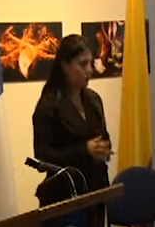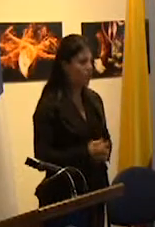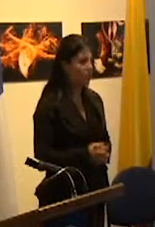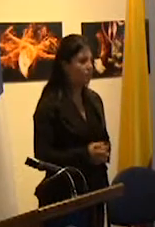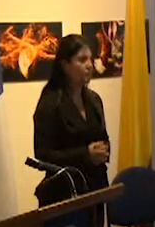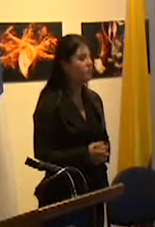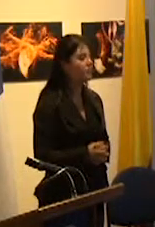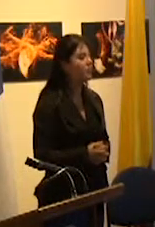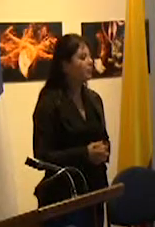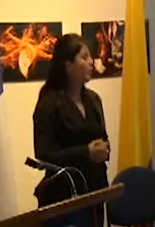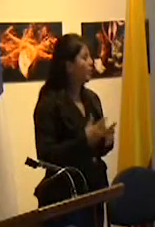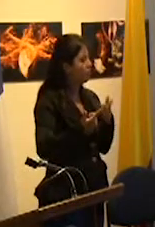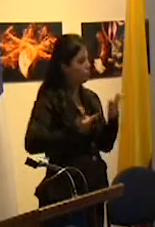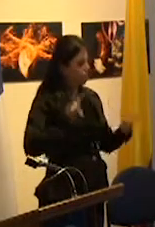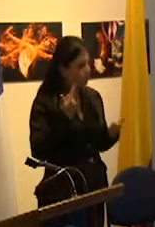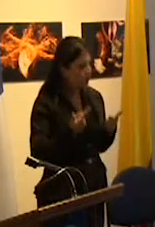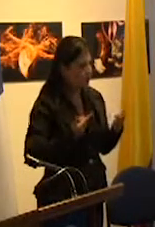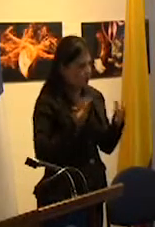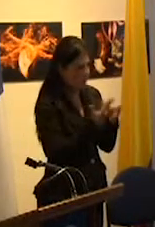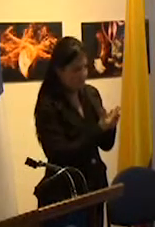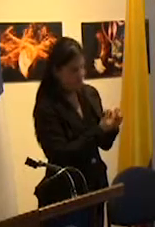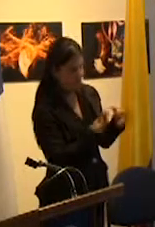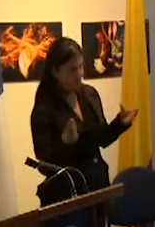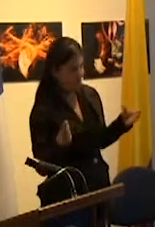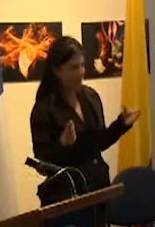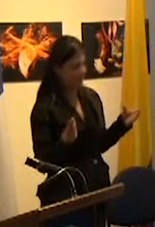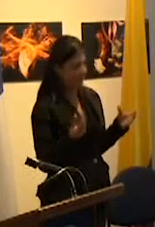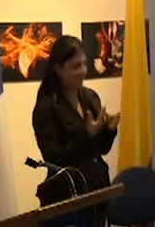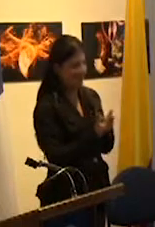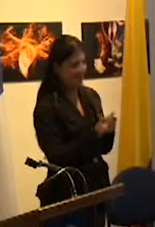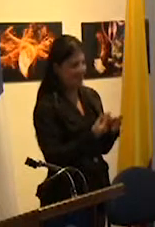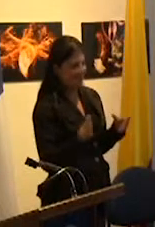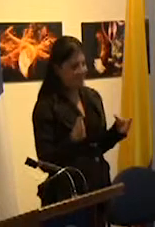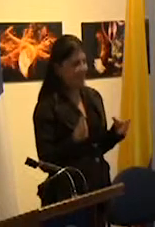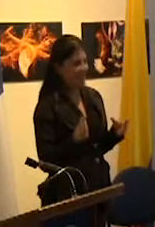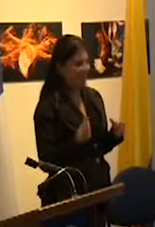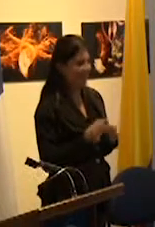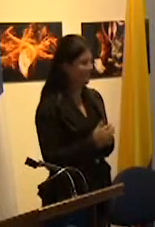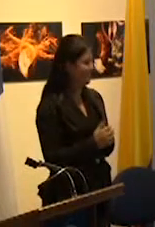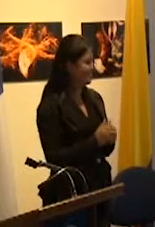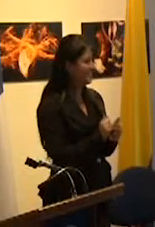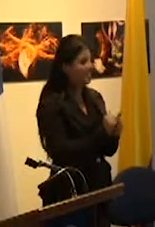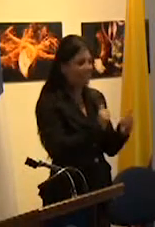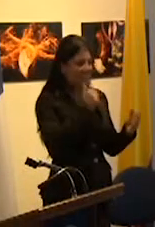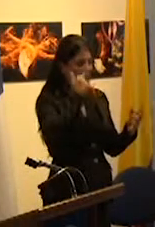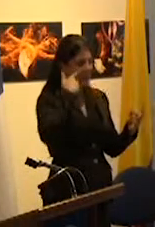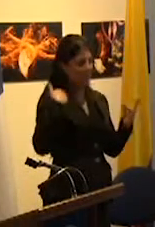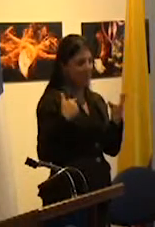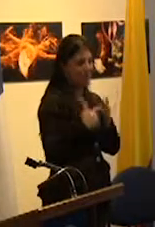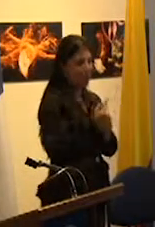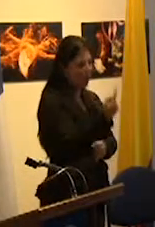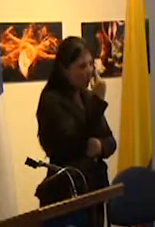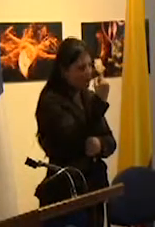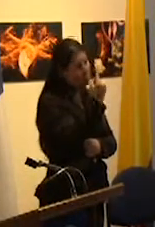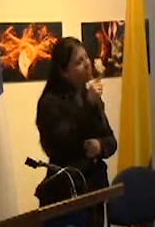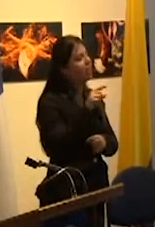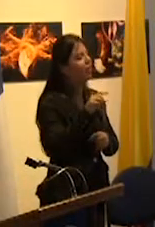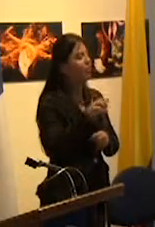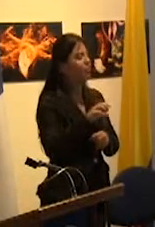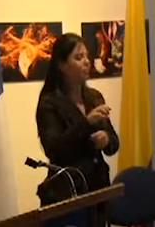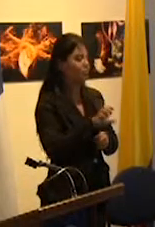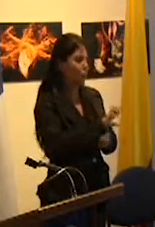la lucha contra la exclusión sin marcación estatal sin subjetivación política ciudadana